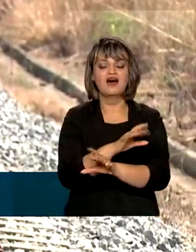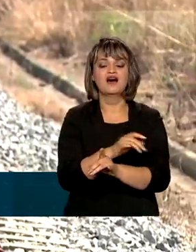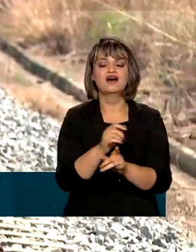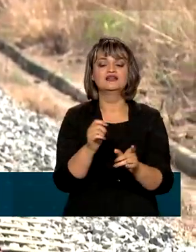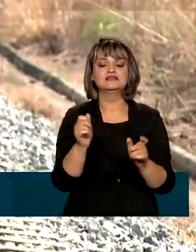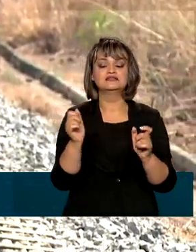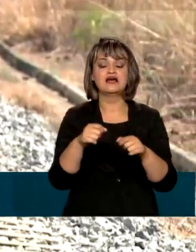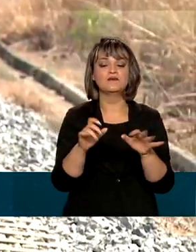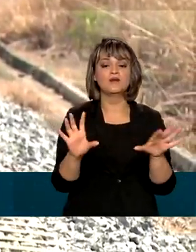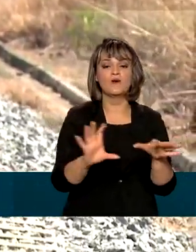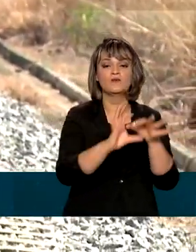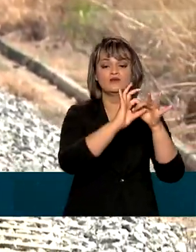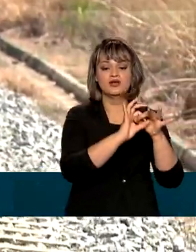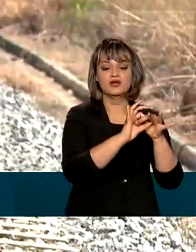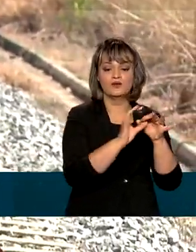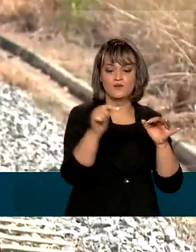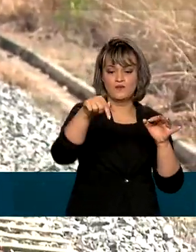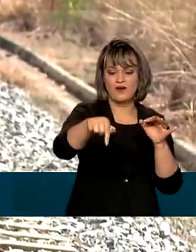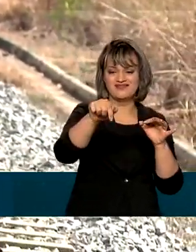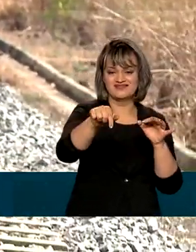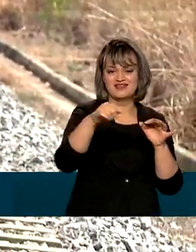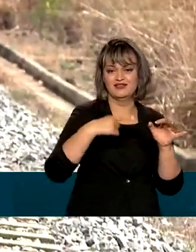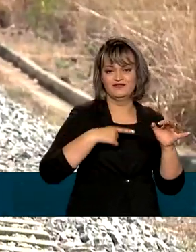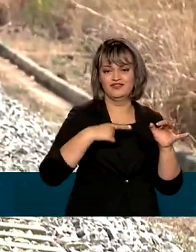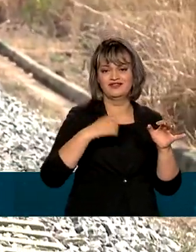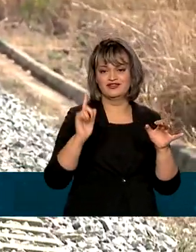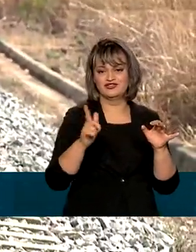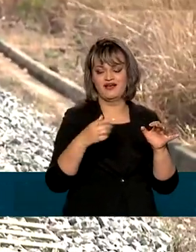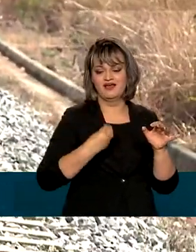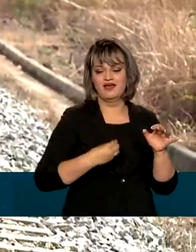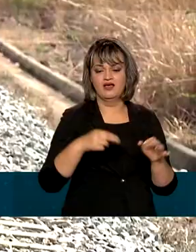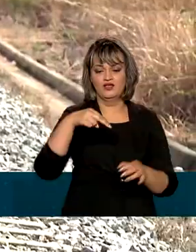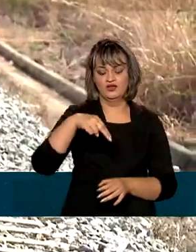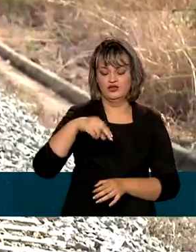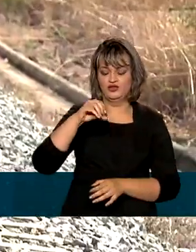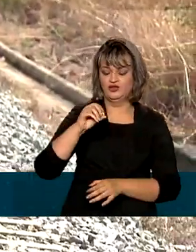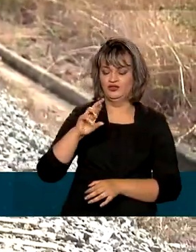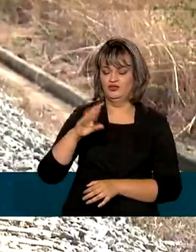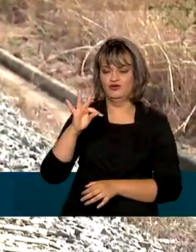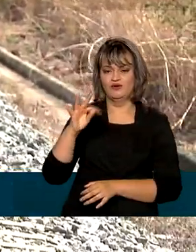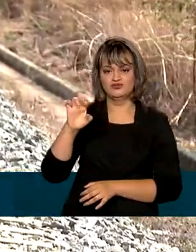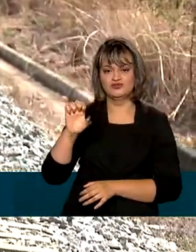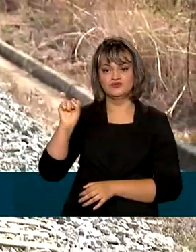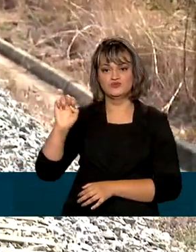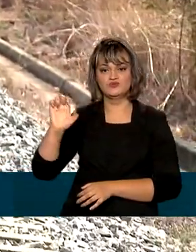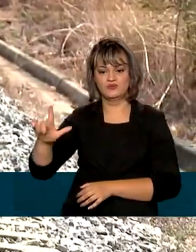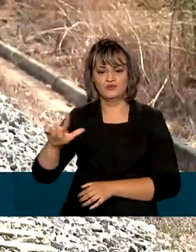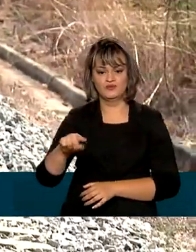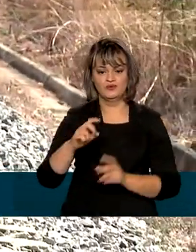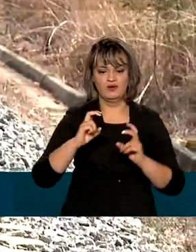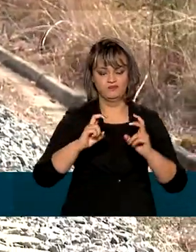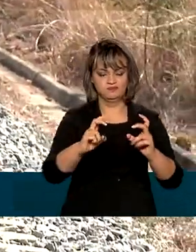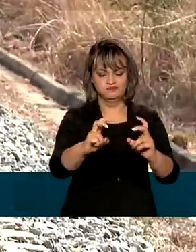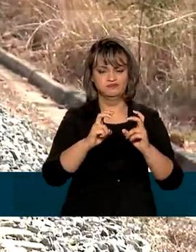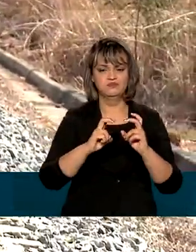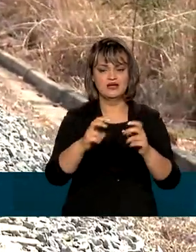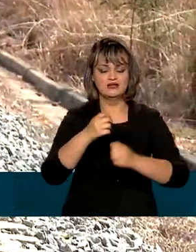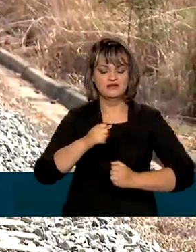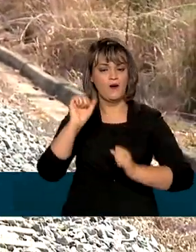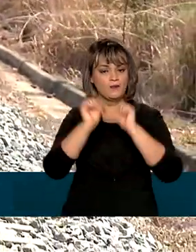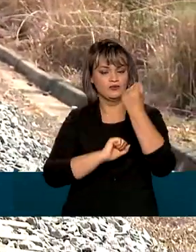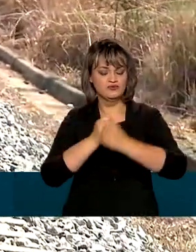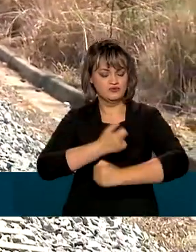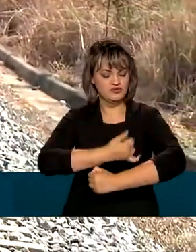ela vai se interligar a essa ferrovia já existente, a Norte e Sul. Com isso, a produção de grãos e soja